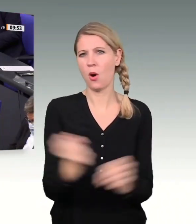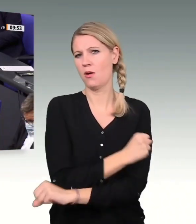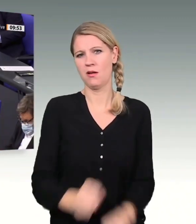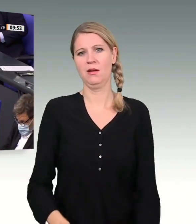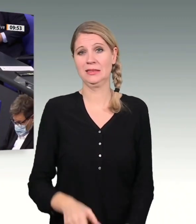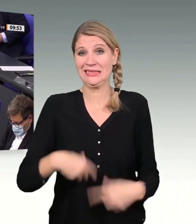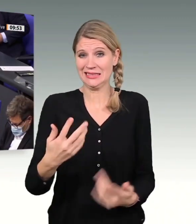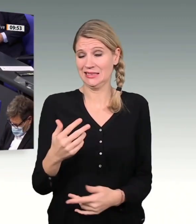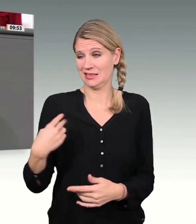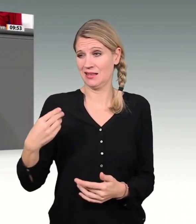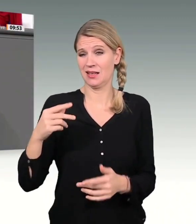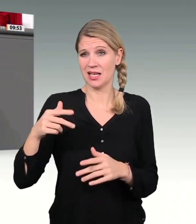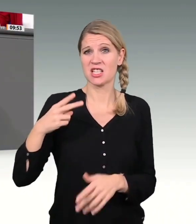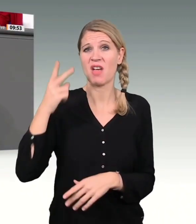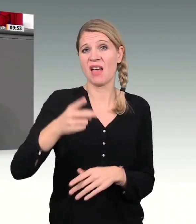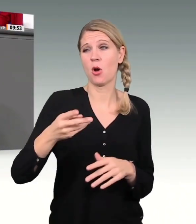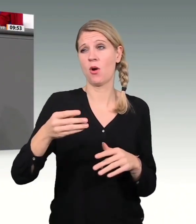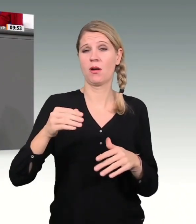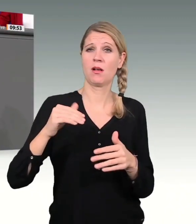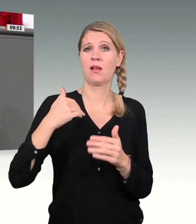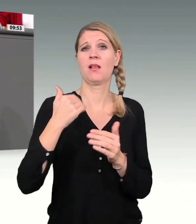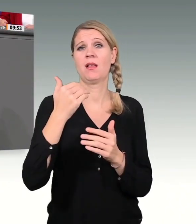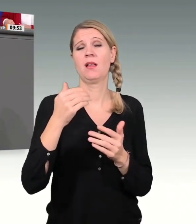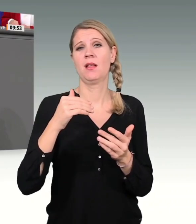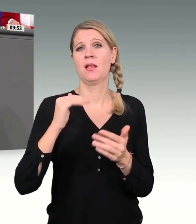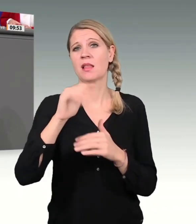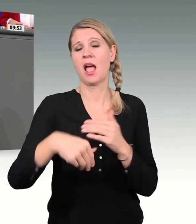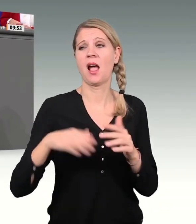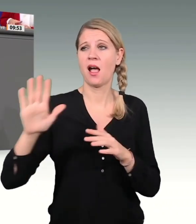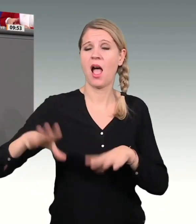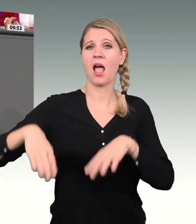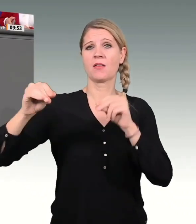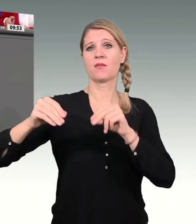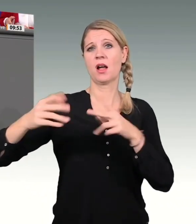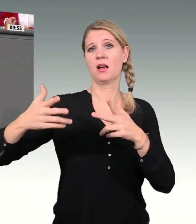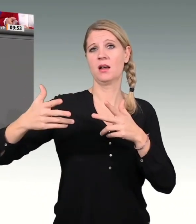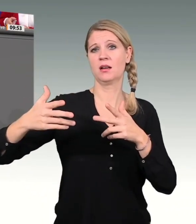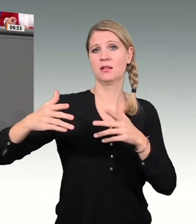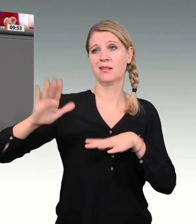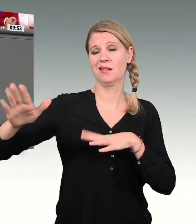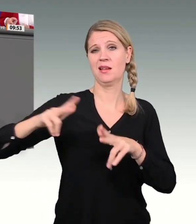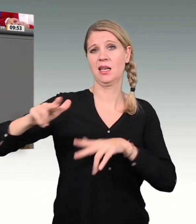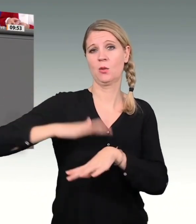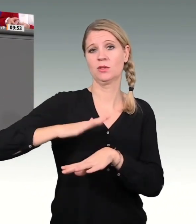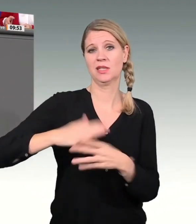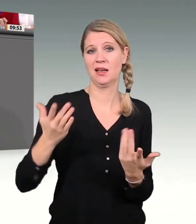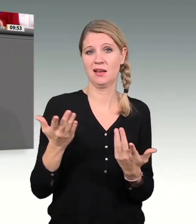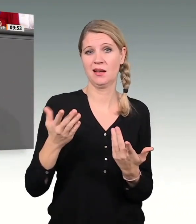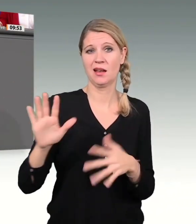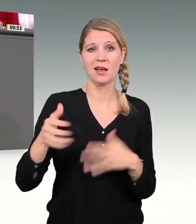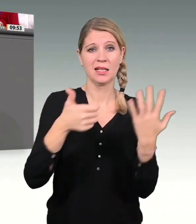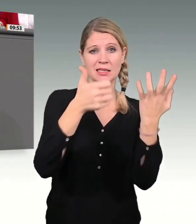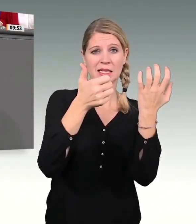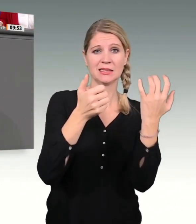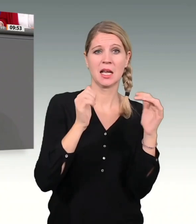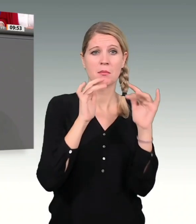Was haben Sie vor? Sie wollen 60 Milliarden Euro in den Energie und Klimafonds schieben. So